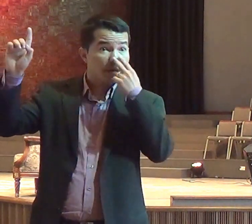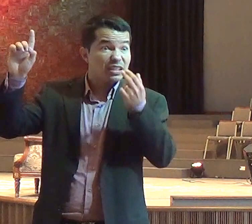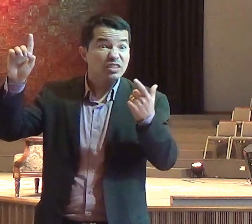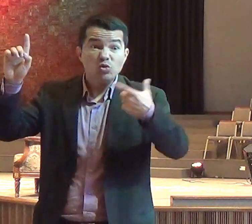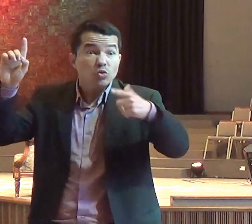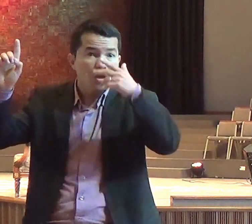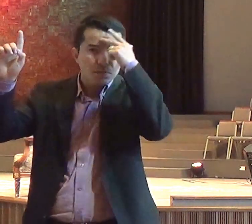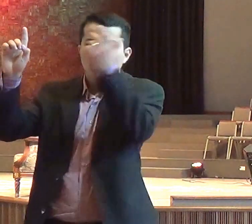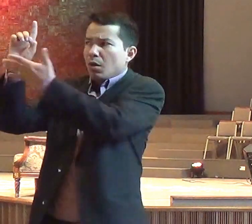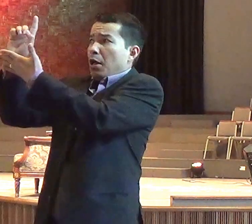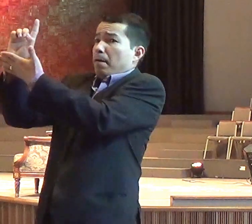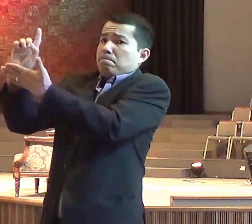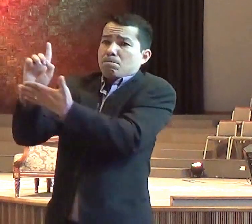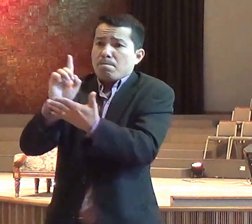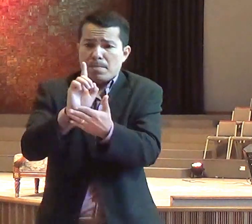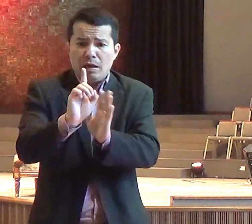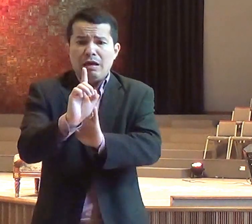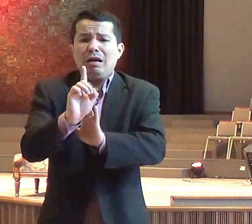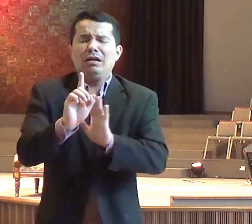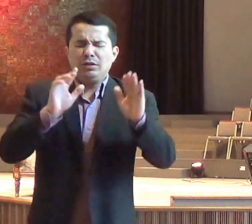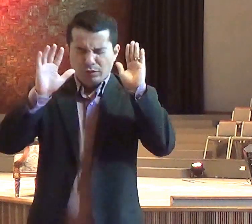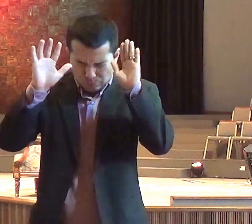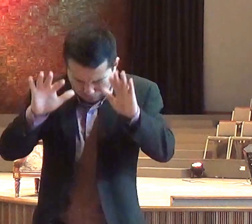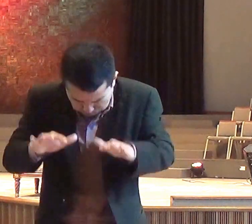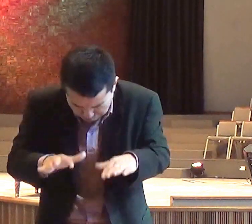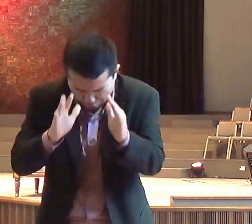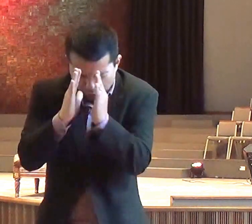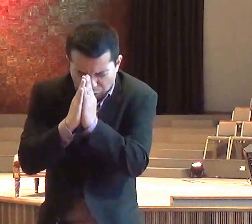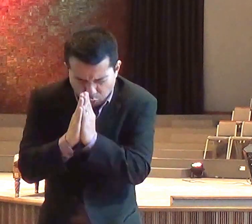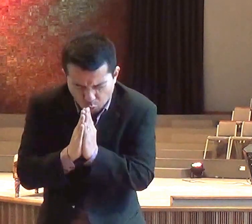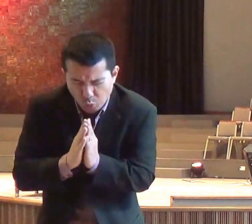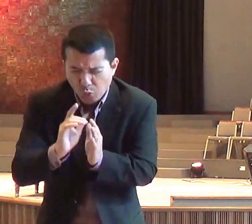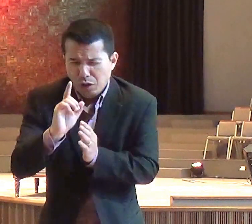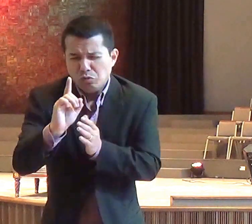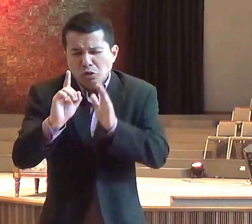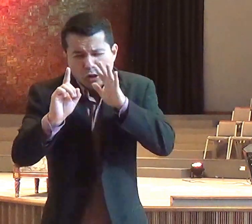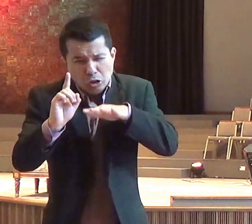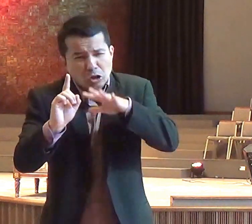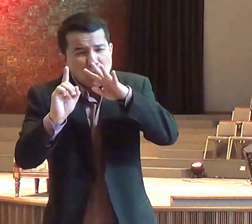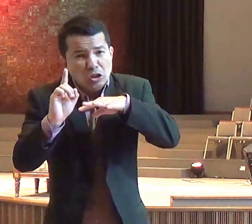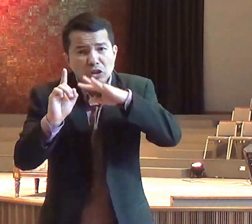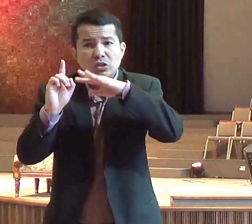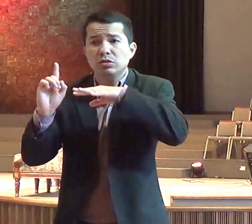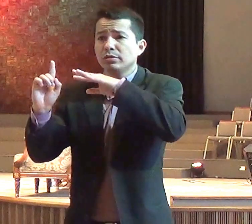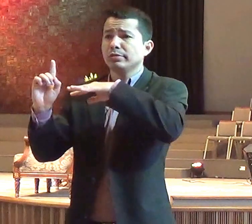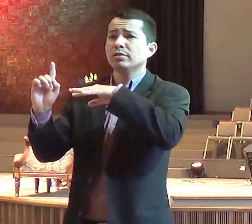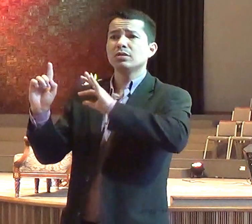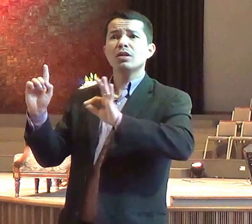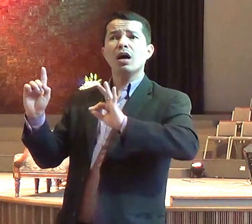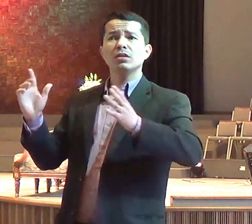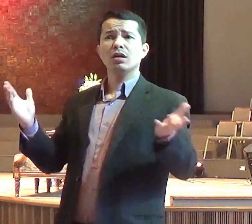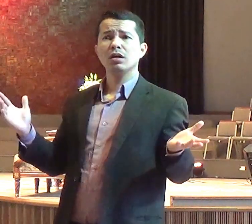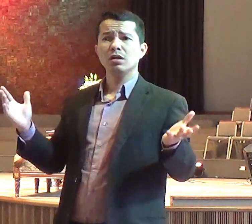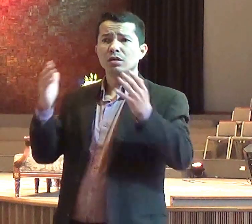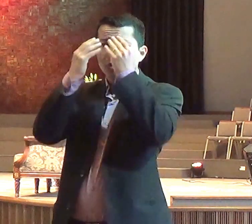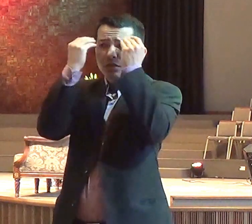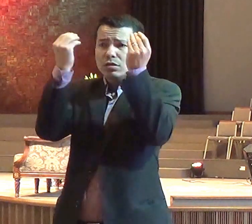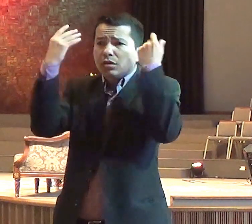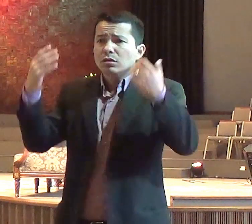destruído. E é interessante que sempre que o altar de Deus, ele se quebra